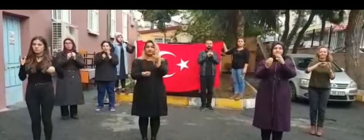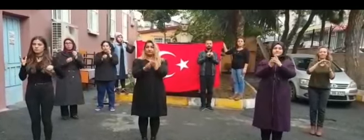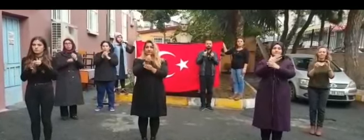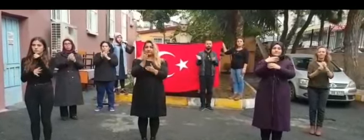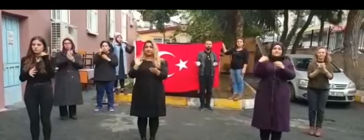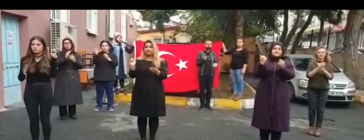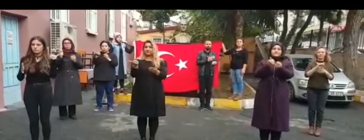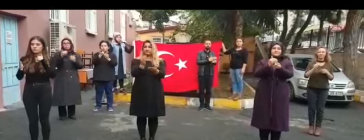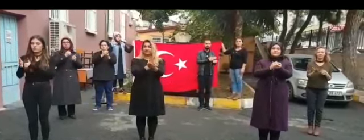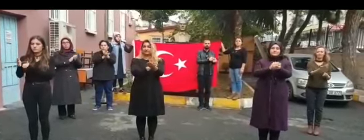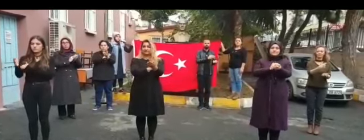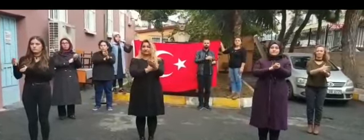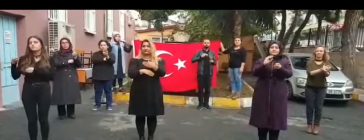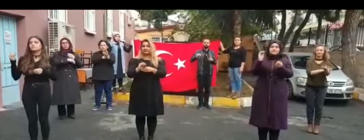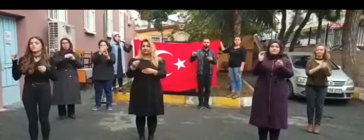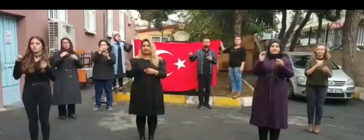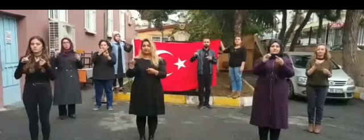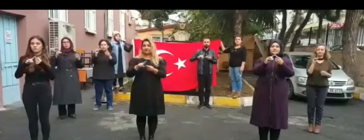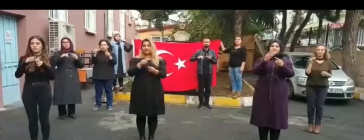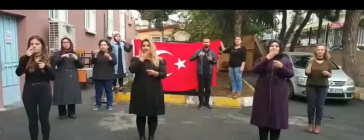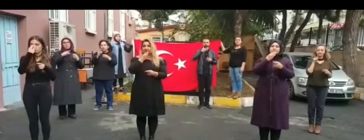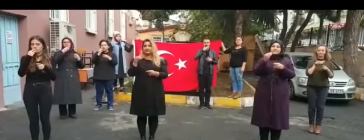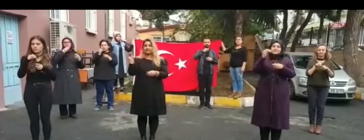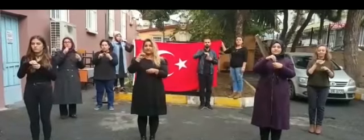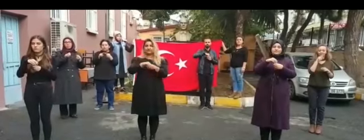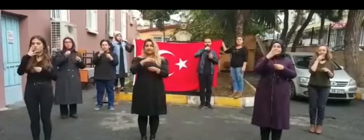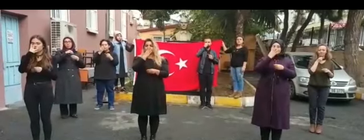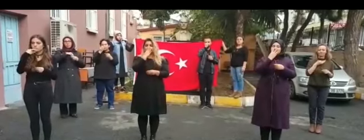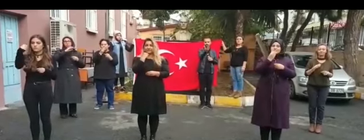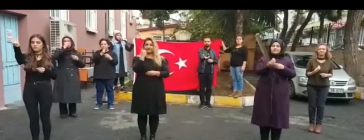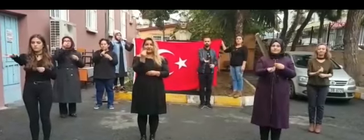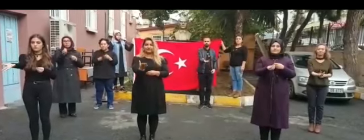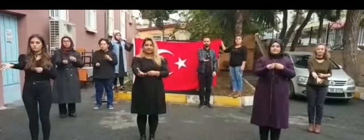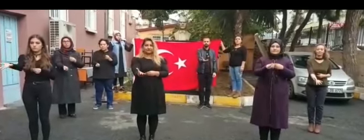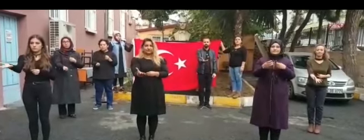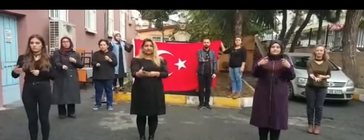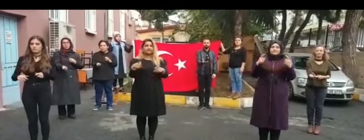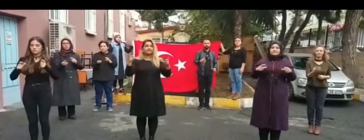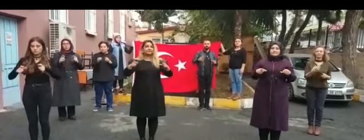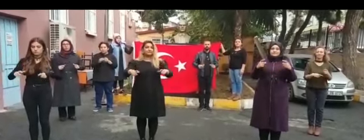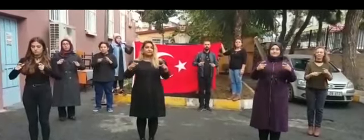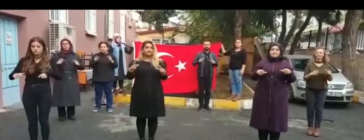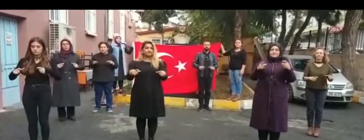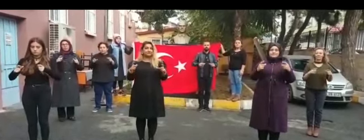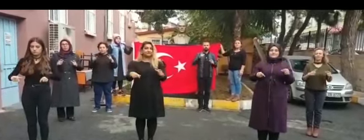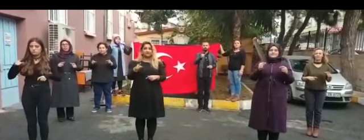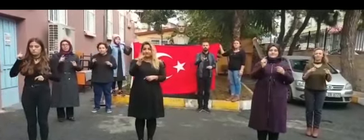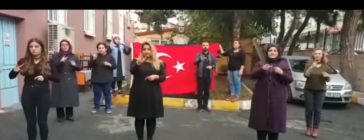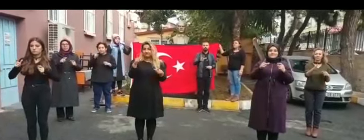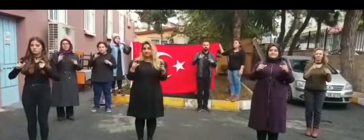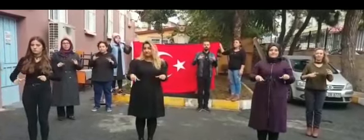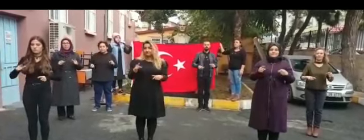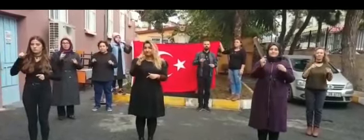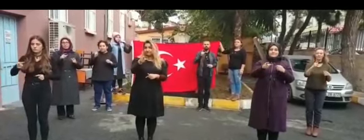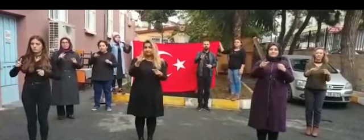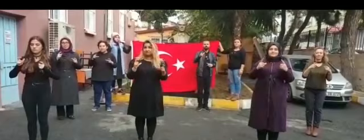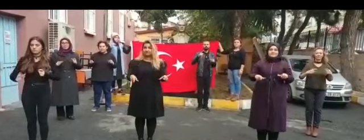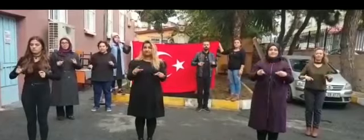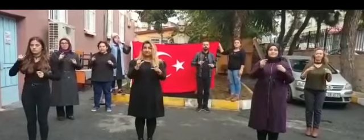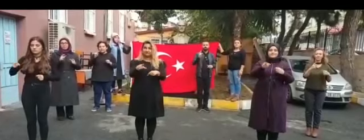kuruldu yüce vatan Çocuklara, gençlere büyük armağan Nerede, nerede, neredesin, neredesin, neredesin